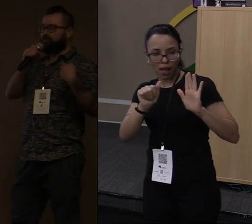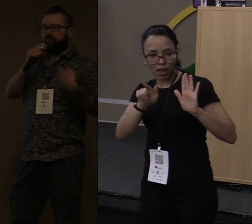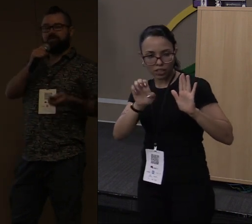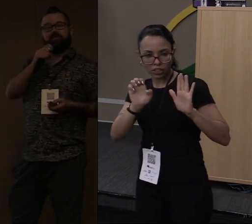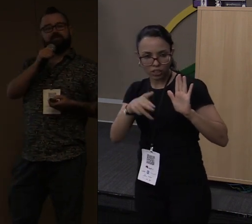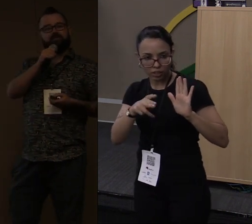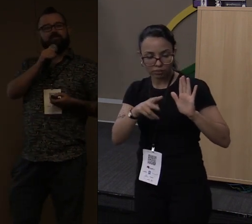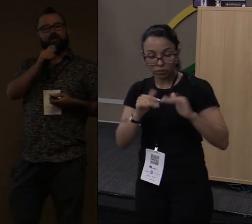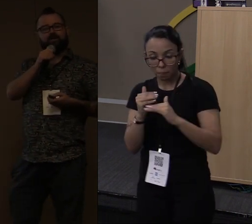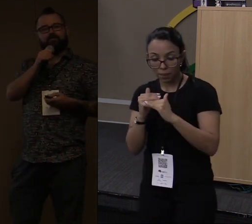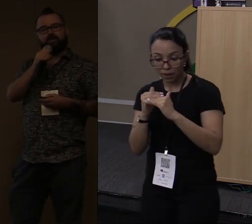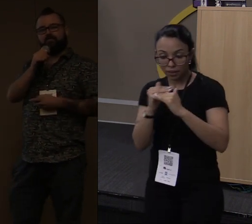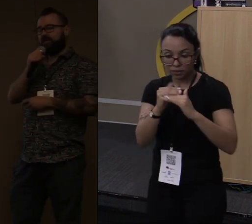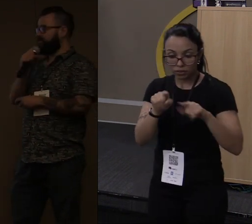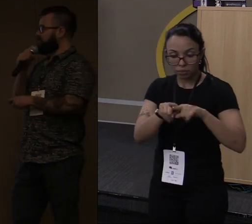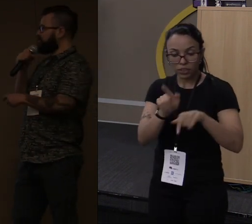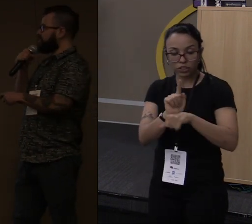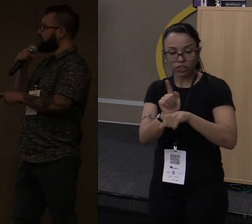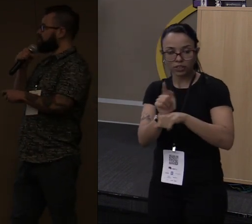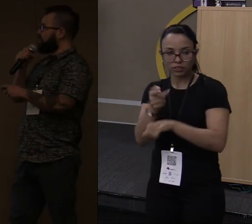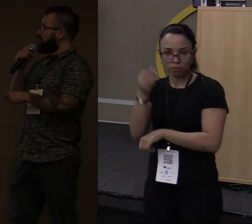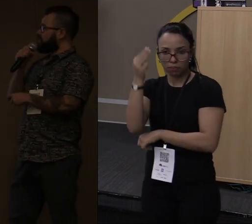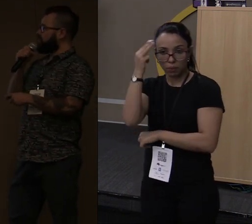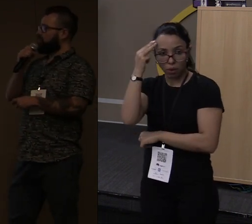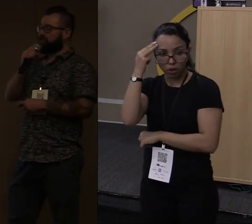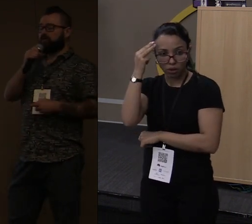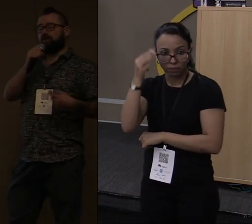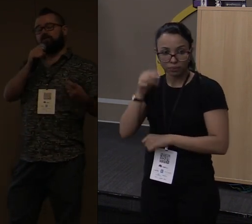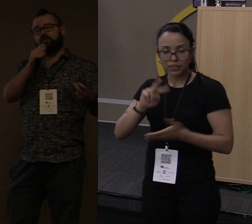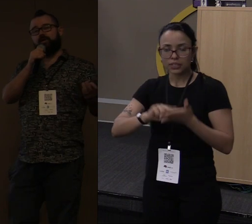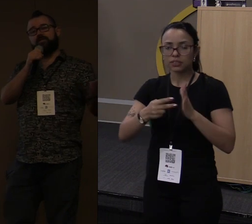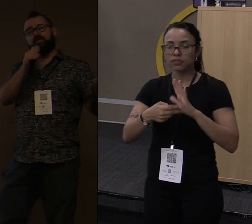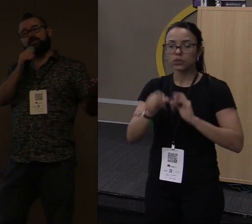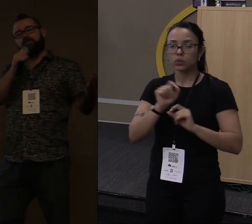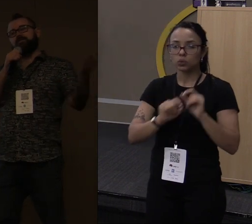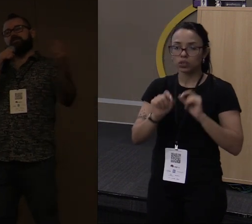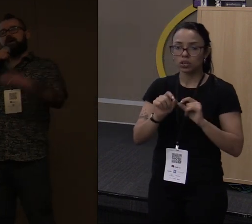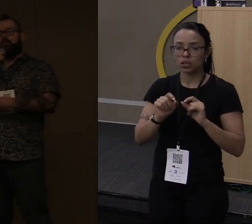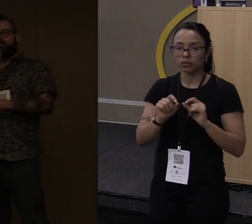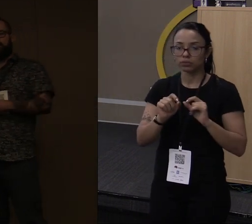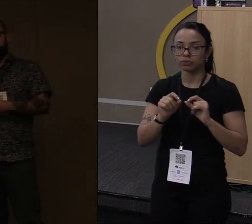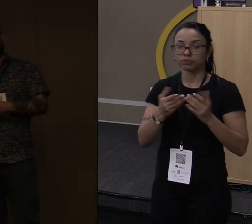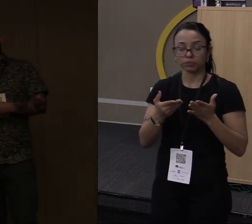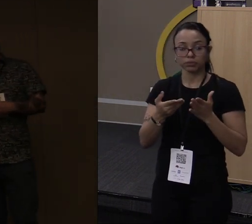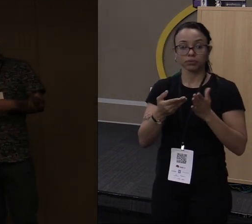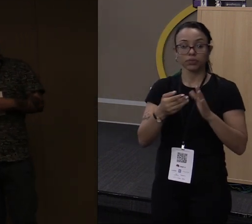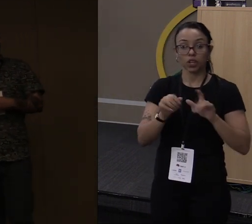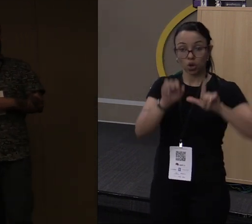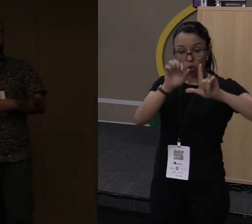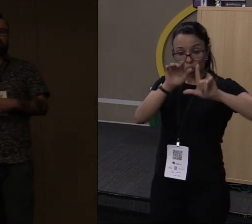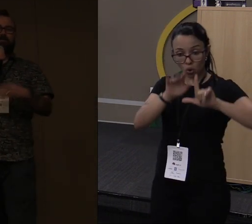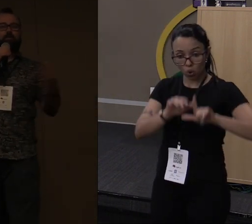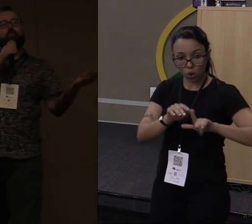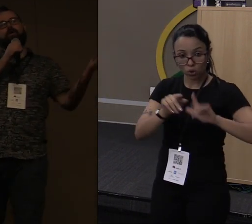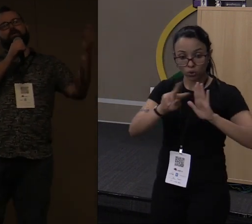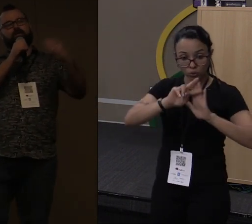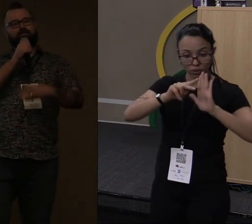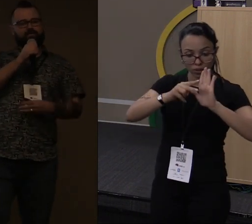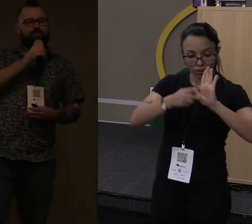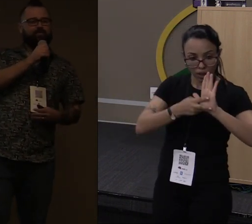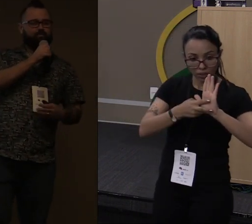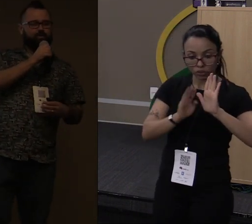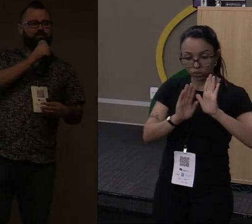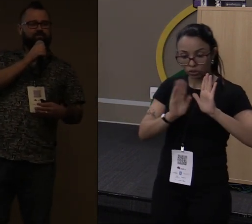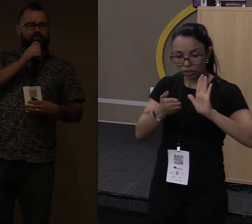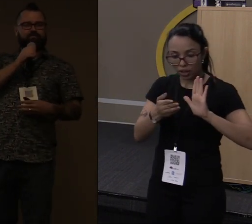paralelismo e gerência de memória. Isso quer dizer o seguinte, que um código Rust a partir de compilado, ele não tem no pointer